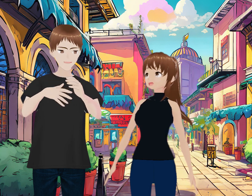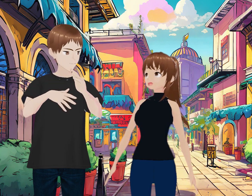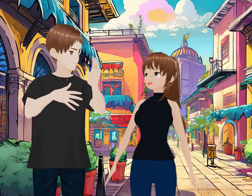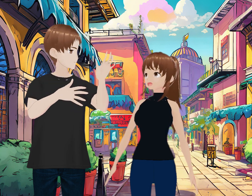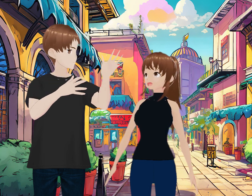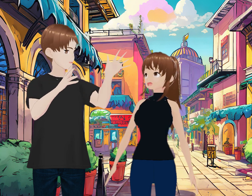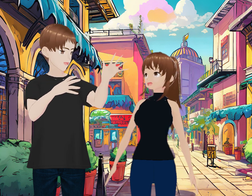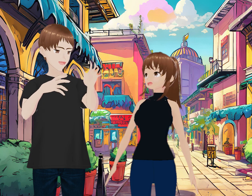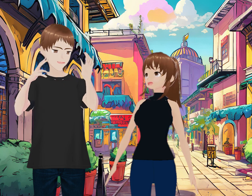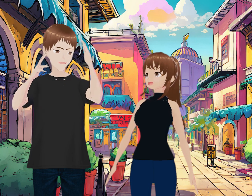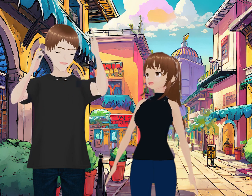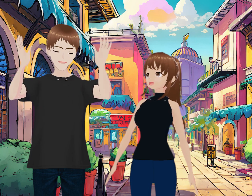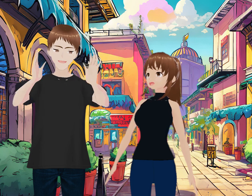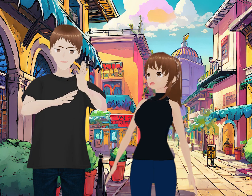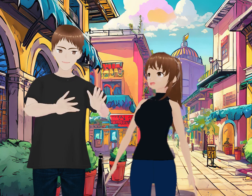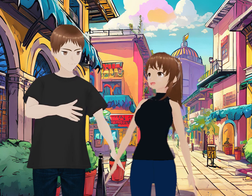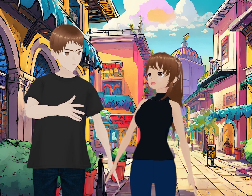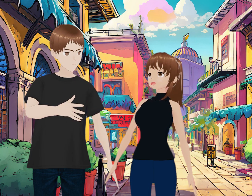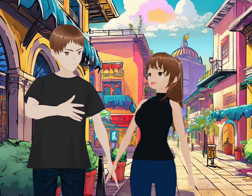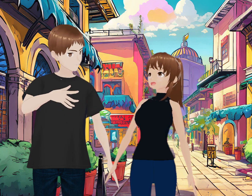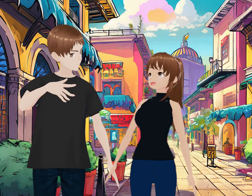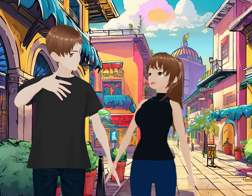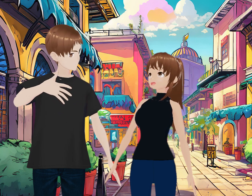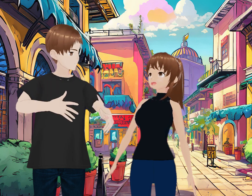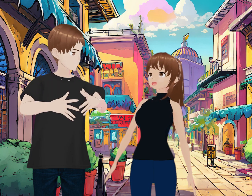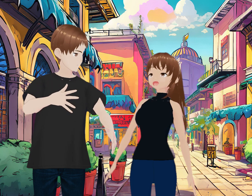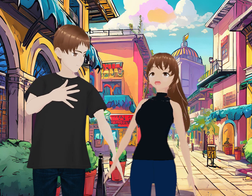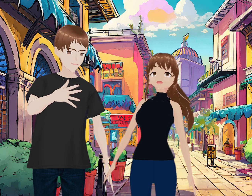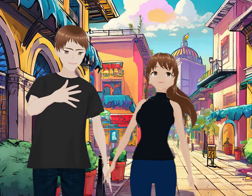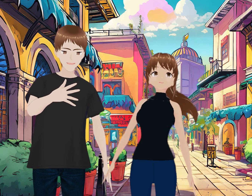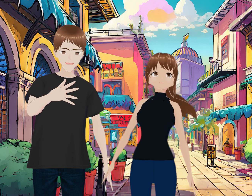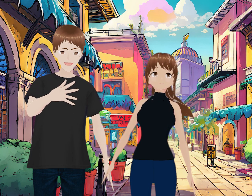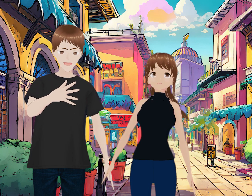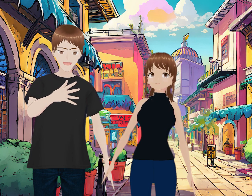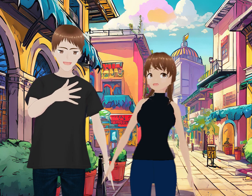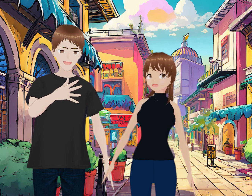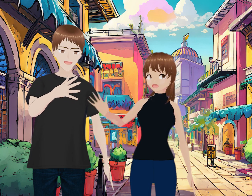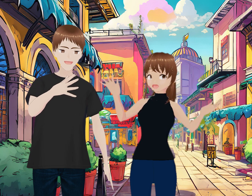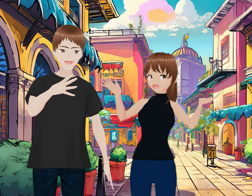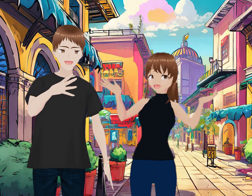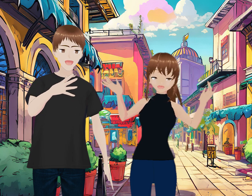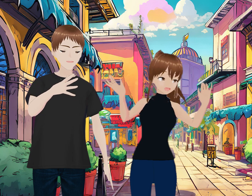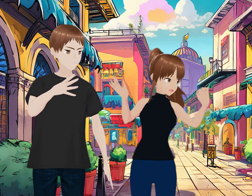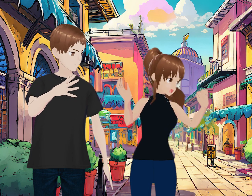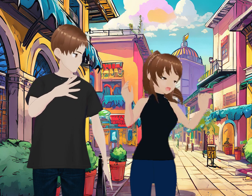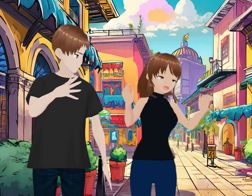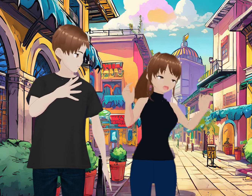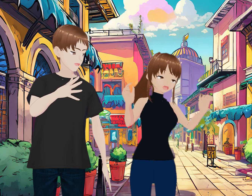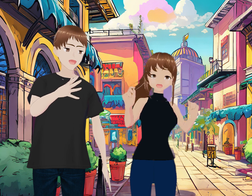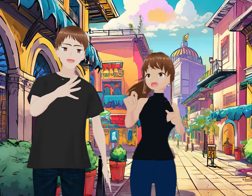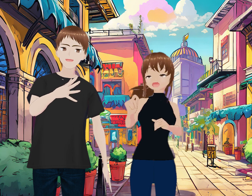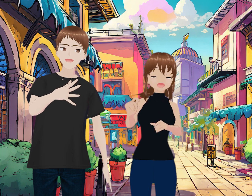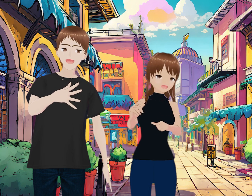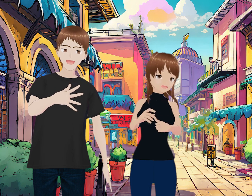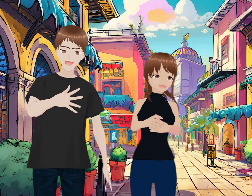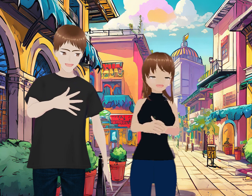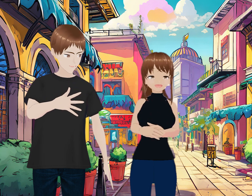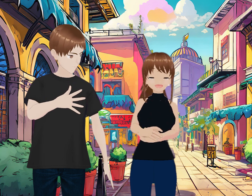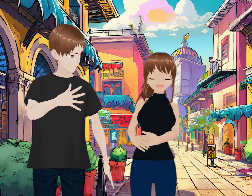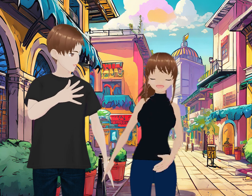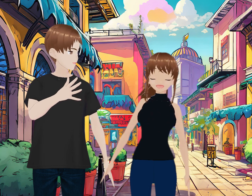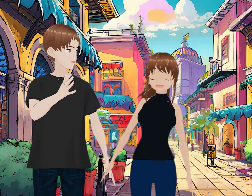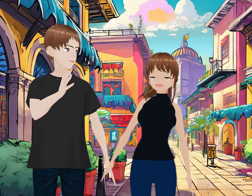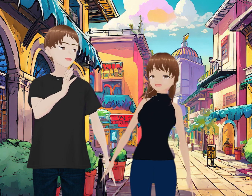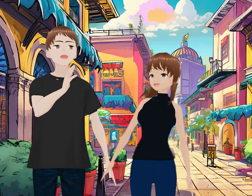ponga barba, a nos hagan otros cambios, pero creo que nos vemos muy bien así, ¿no? Yo me veo muy juvenil. Pues bueno, y alguien es, alguien